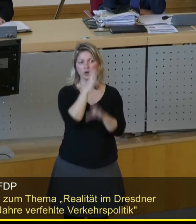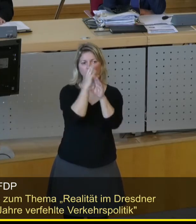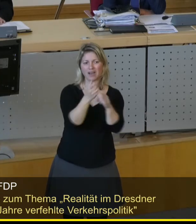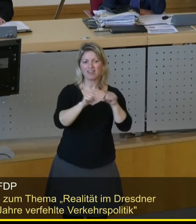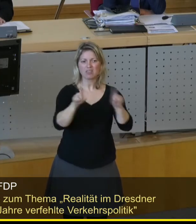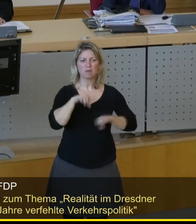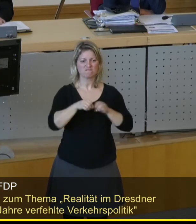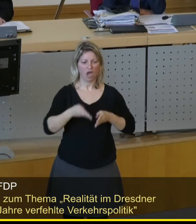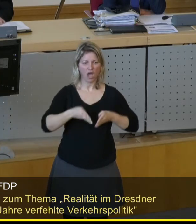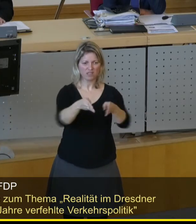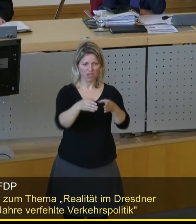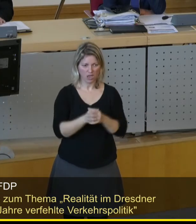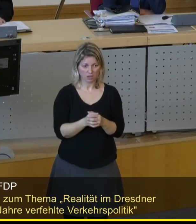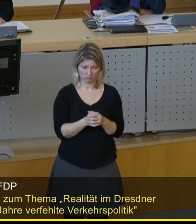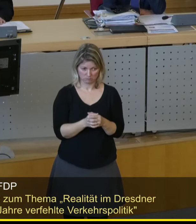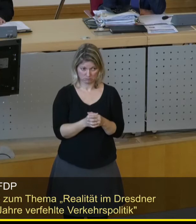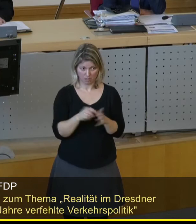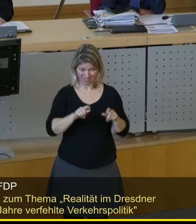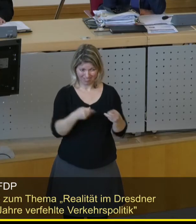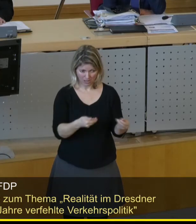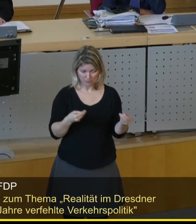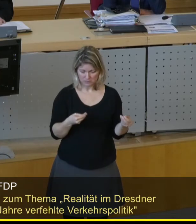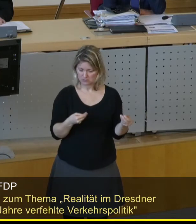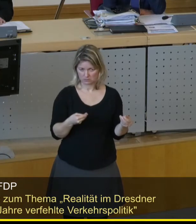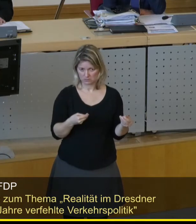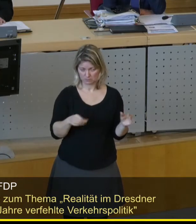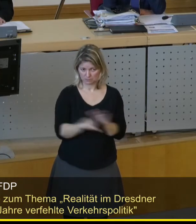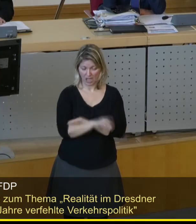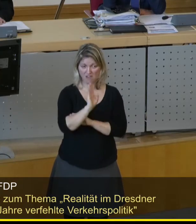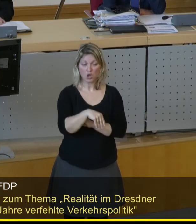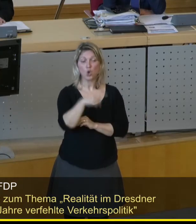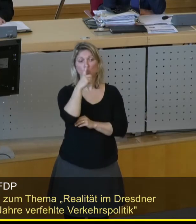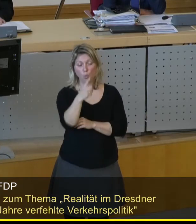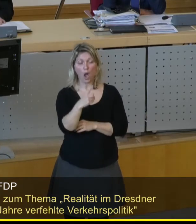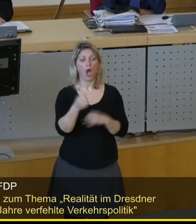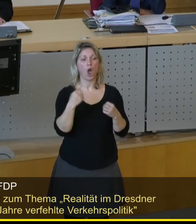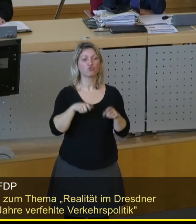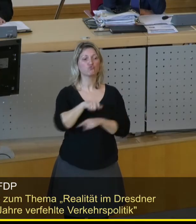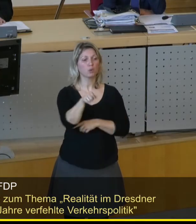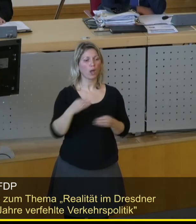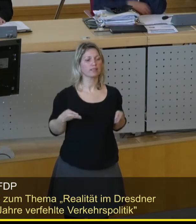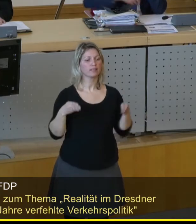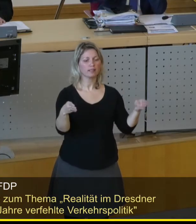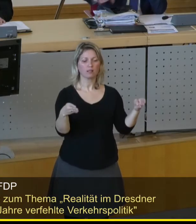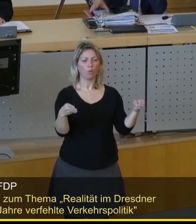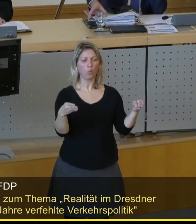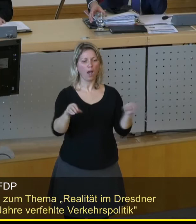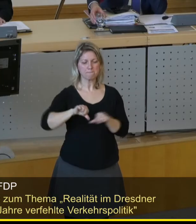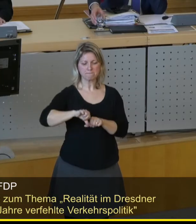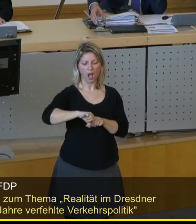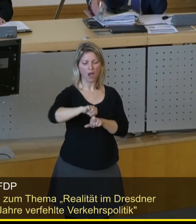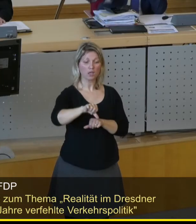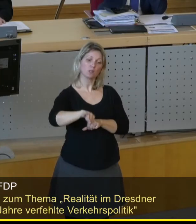haben Sie eine ganz miserable Bilanz. Bei anderes, außer das Abmarkieren von Autospuren, fällt Ihnen nicht ein. Das